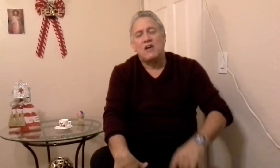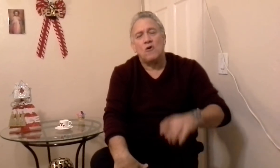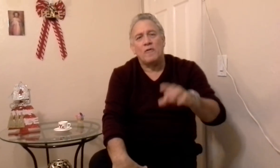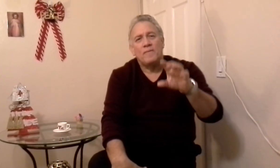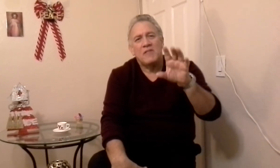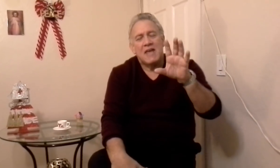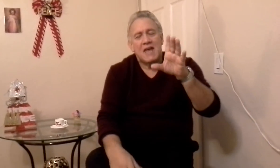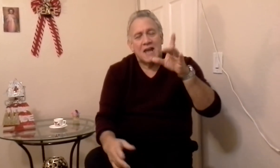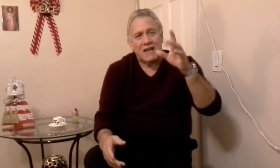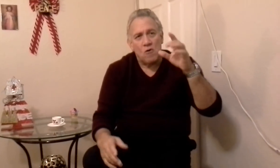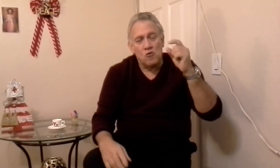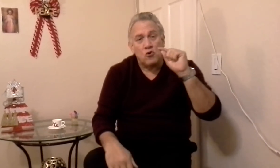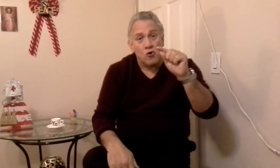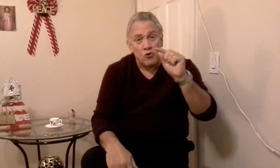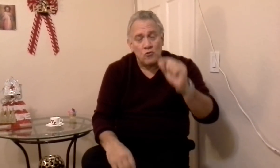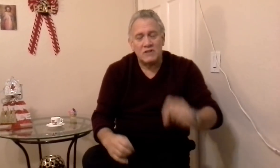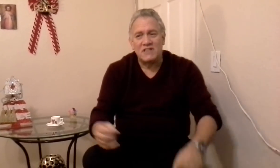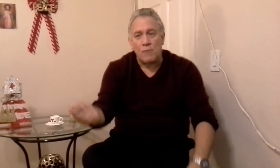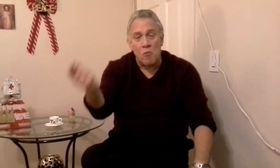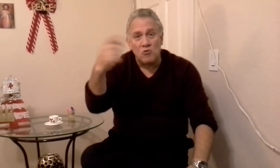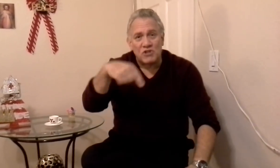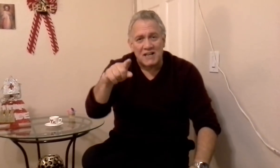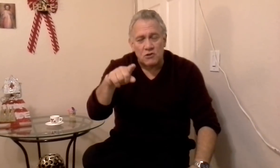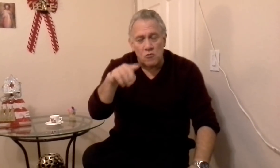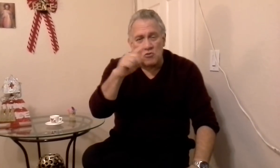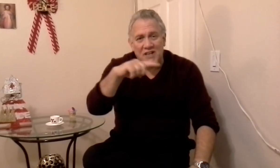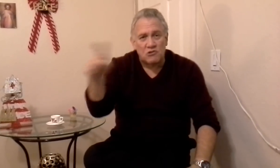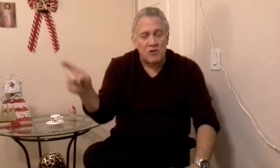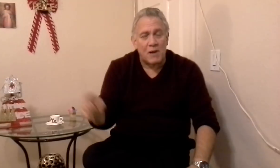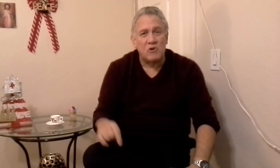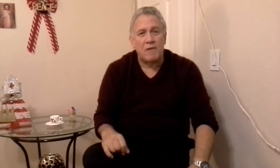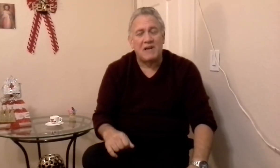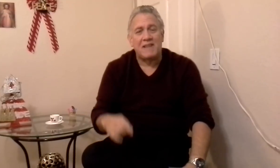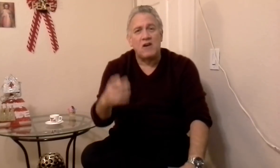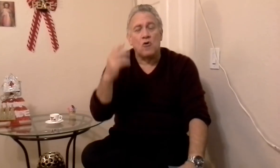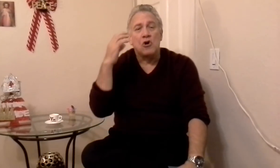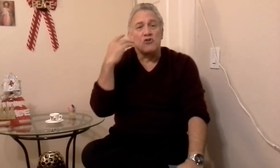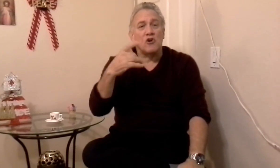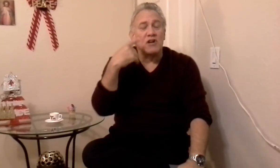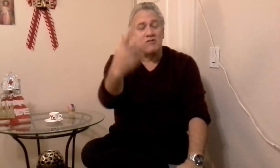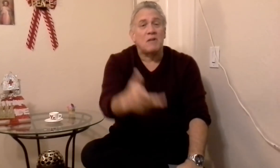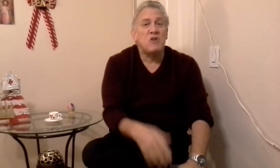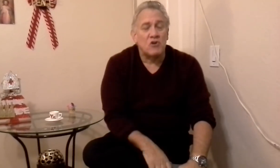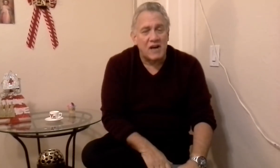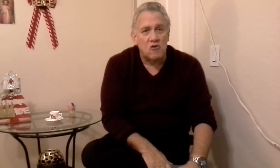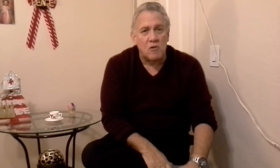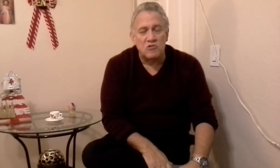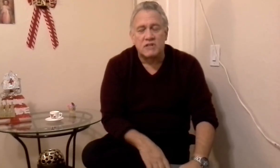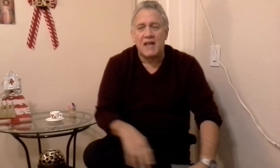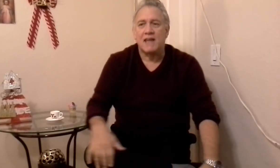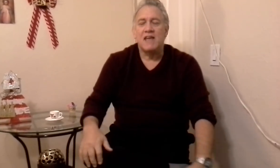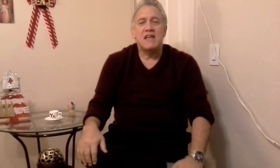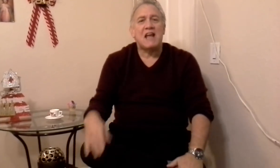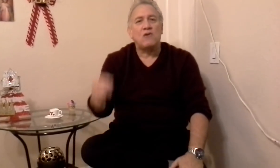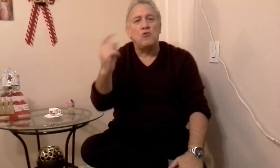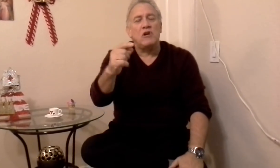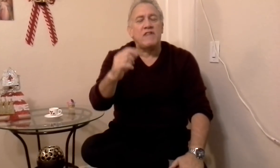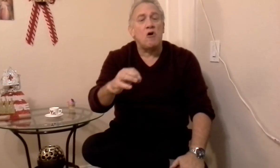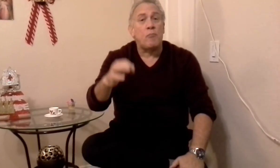dijo, que un gurú, un muchacho lo llamó una vez, y le dijo, yo quiero ser millonario como usted, y el gurú le dijo,